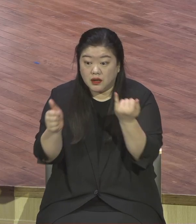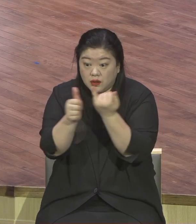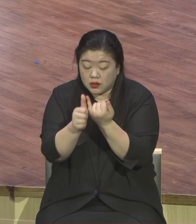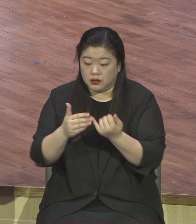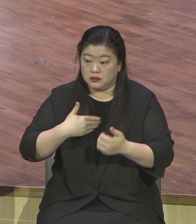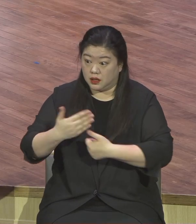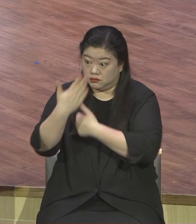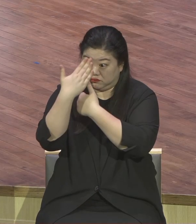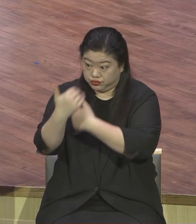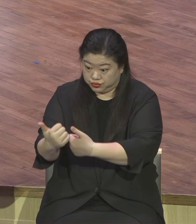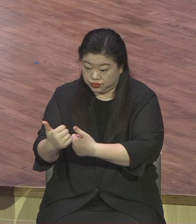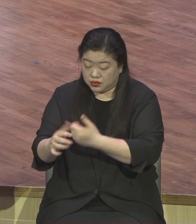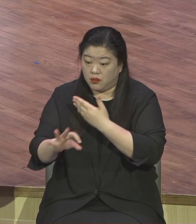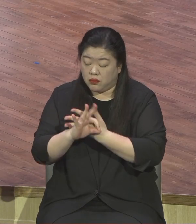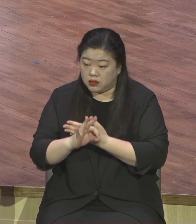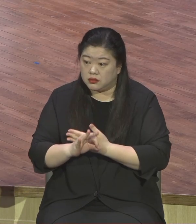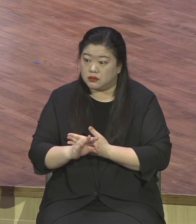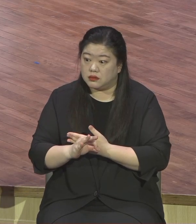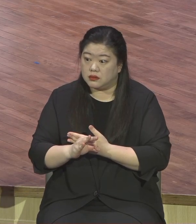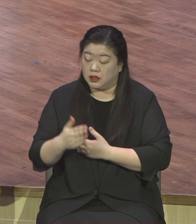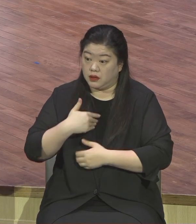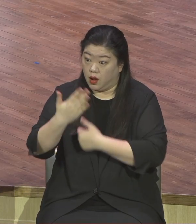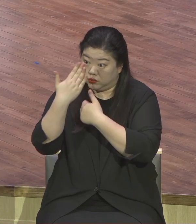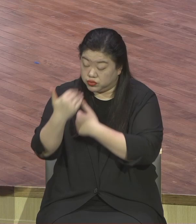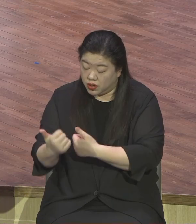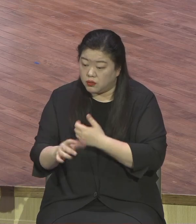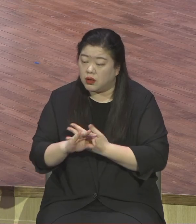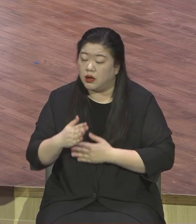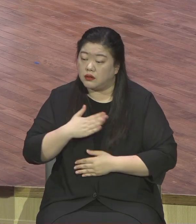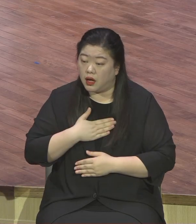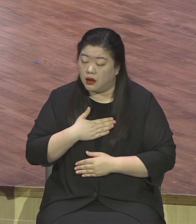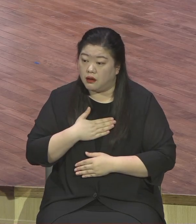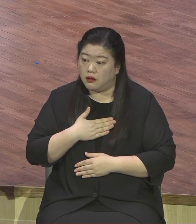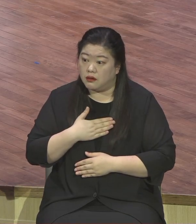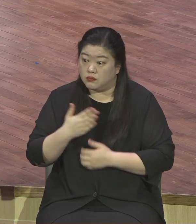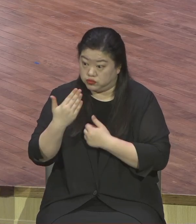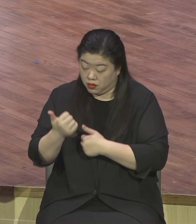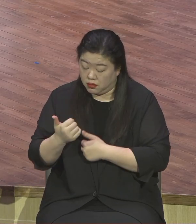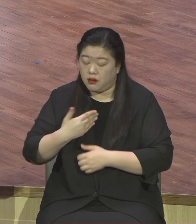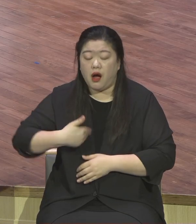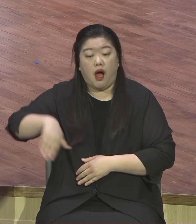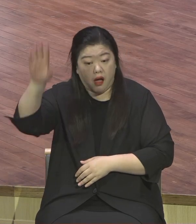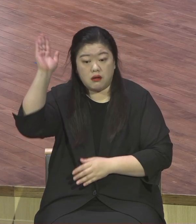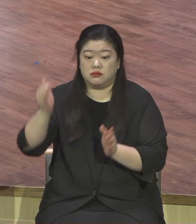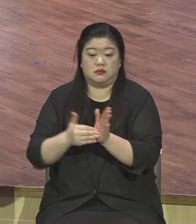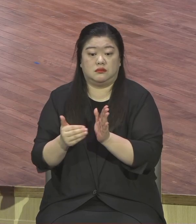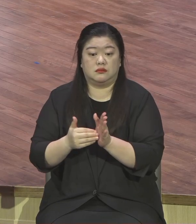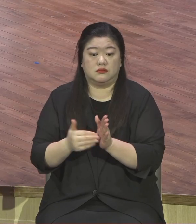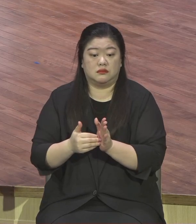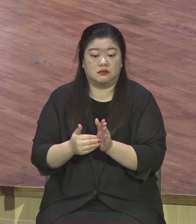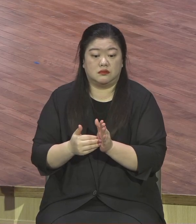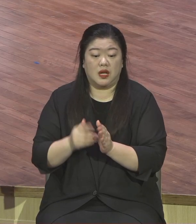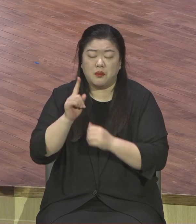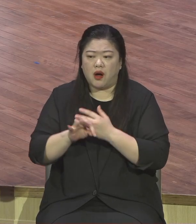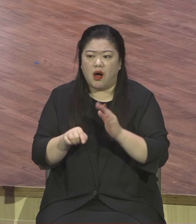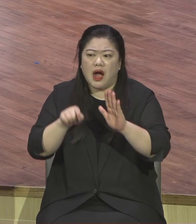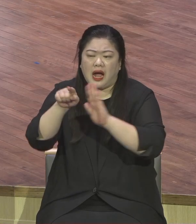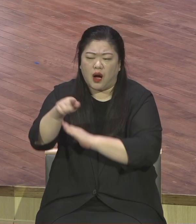아 나를 초청했구나 초청이 응하면 끝나는 거예요 초청이 응하면 돼요 그런데 오늘 본문에 보면